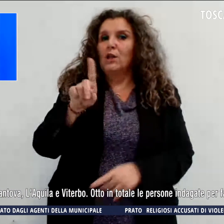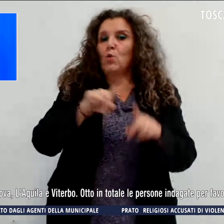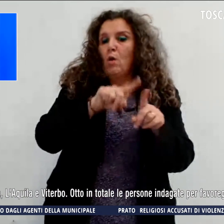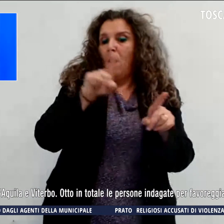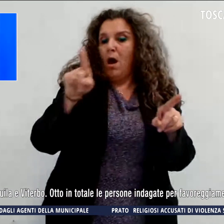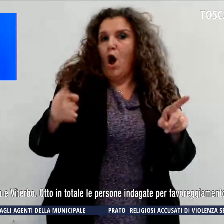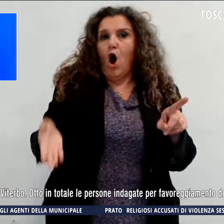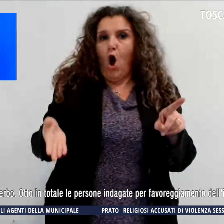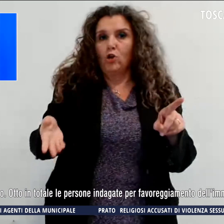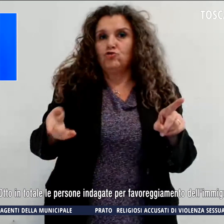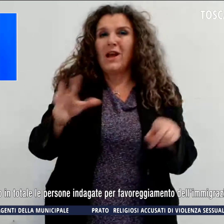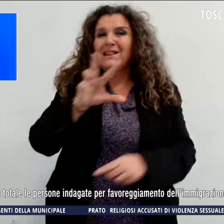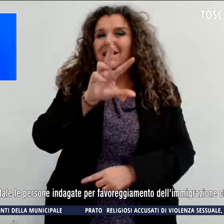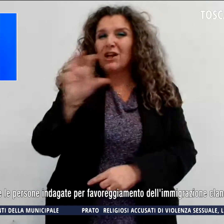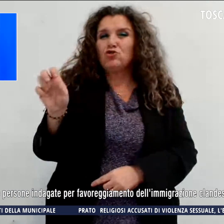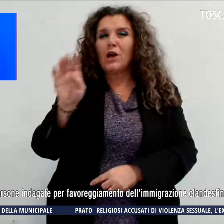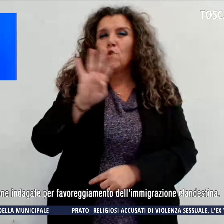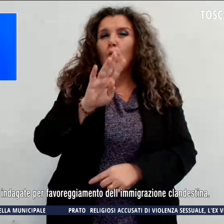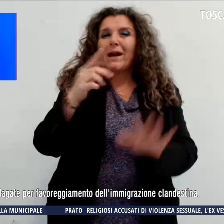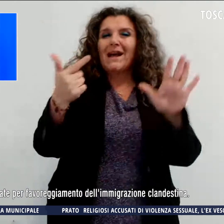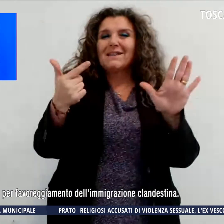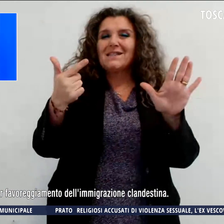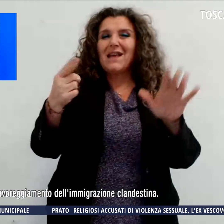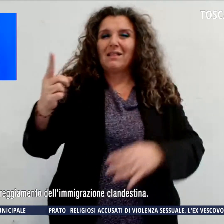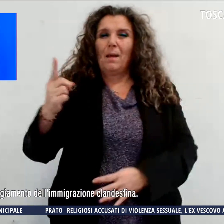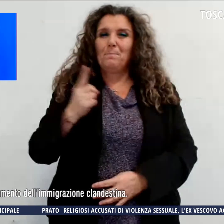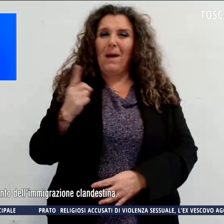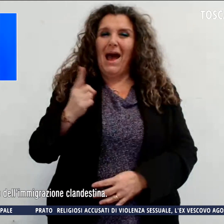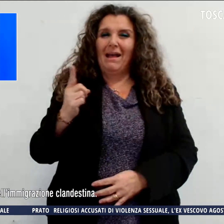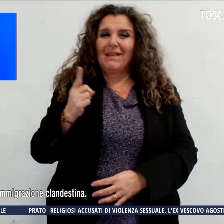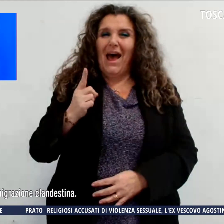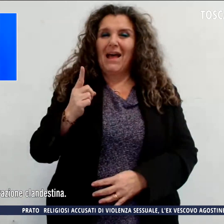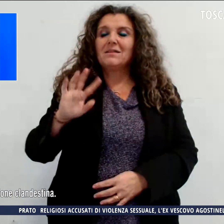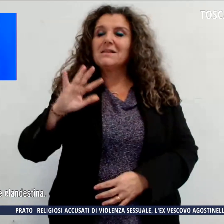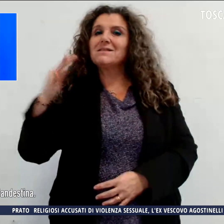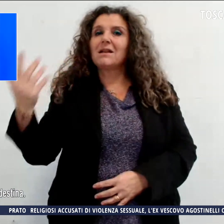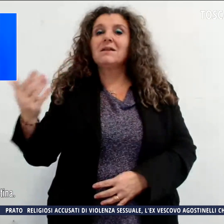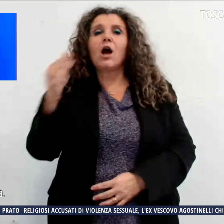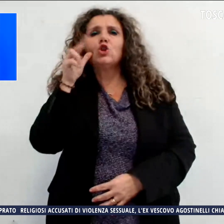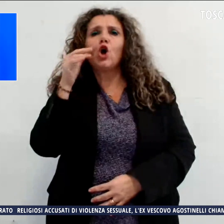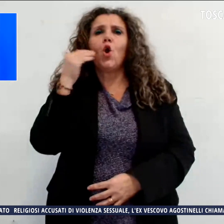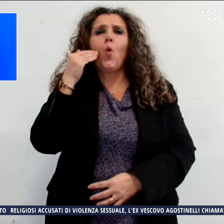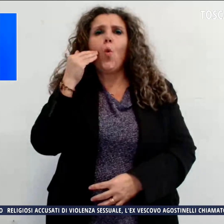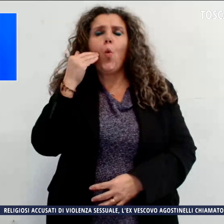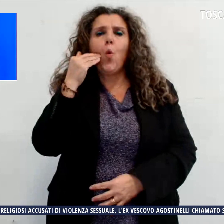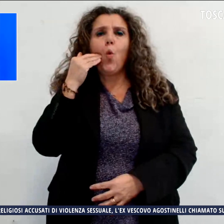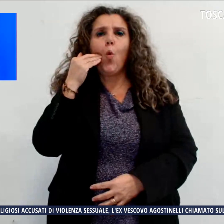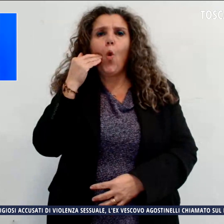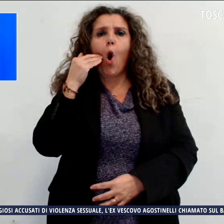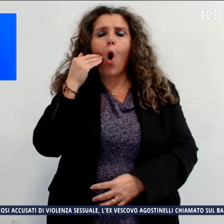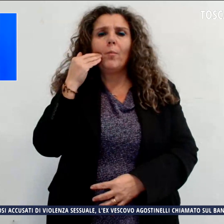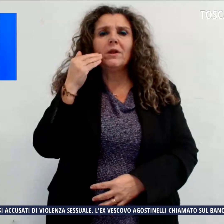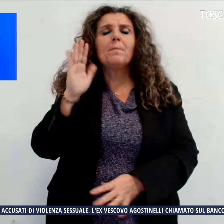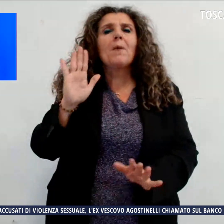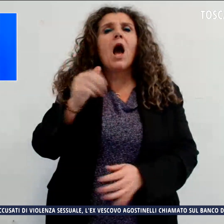347 badanti straniere, donne e uomini, dei quali solo 58